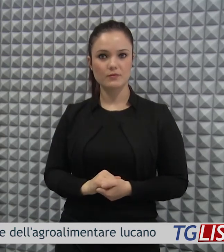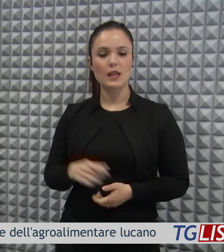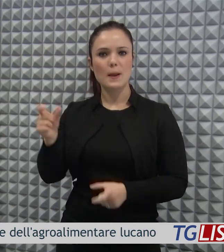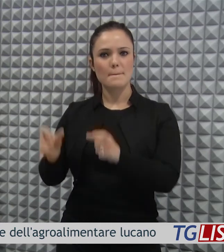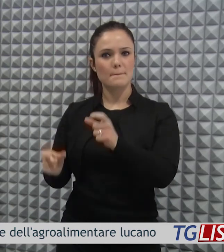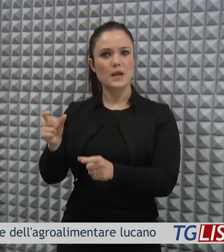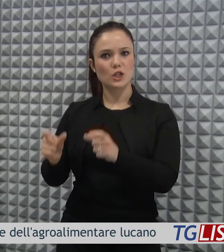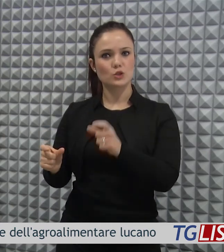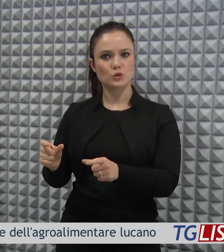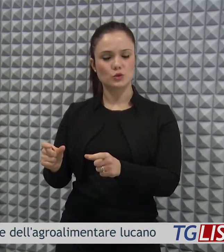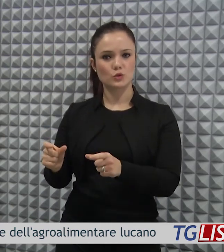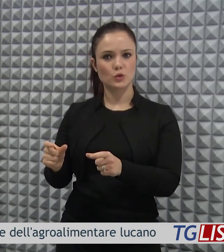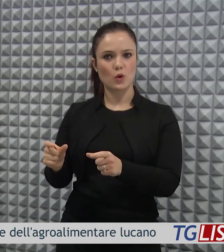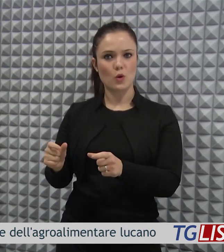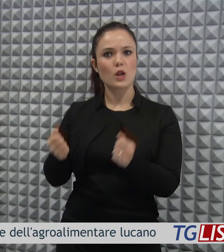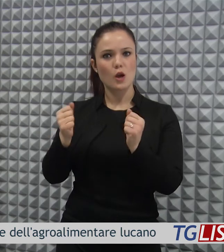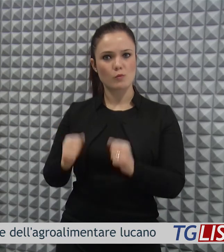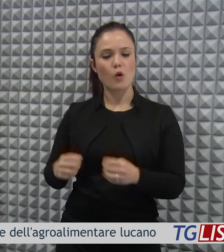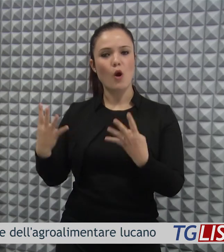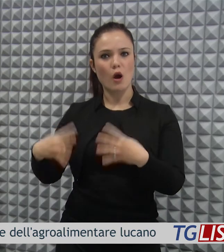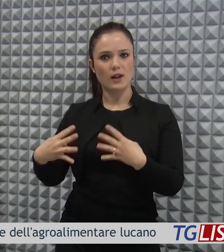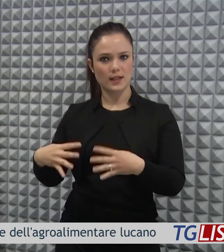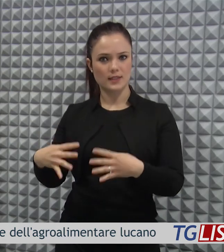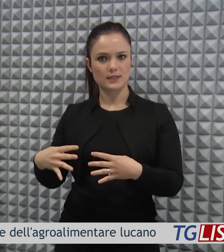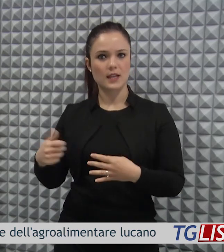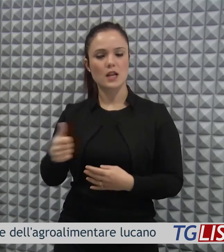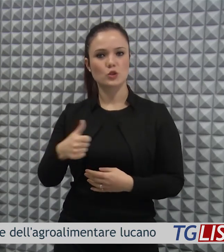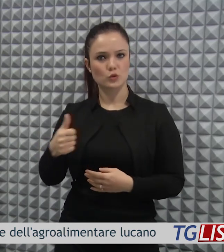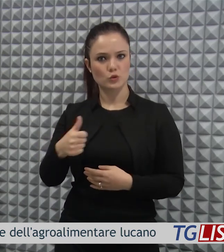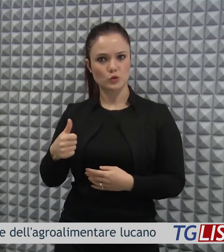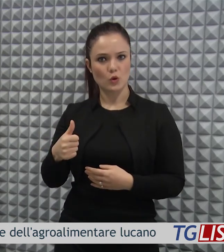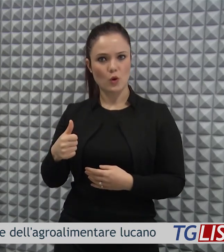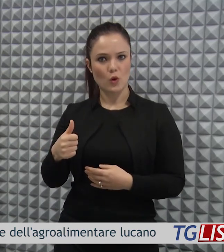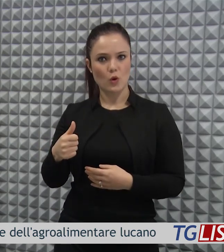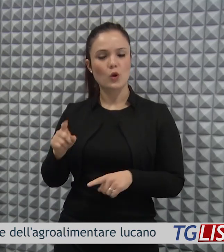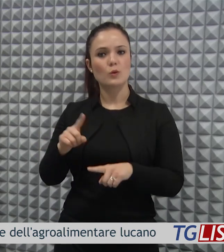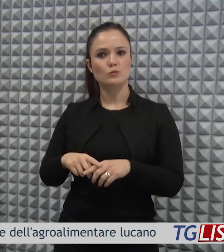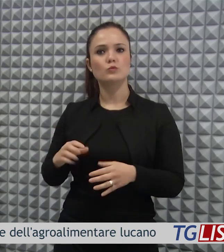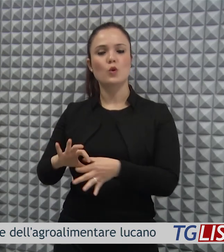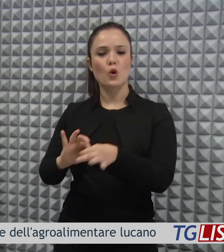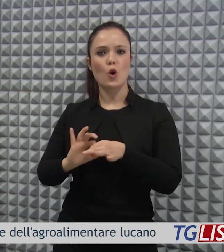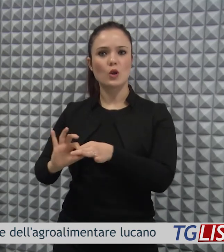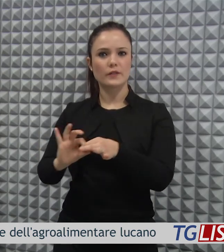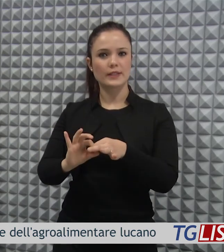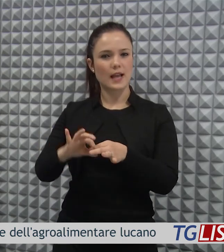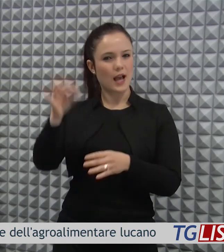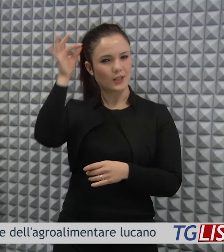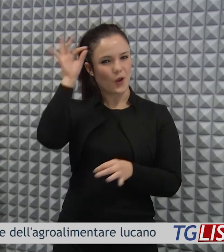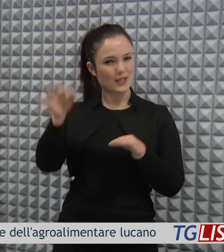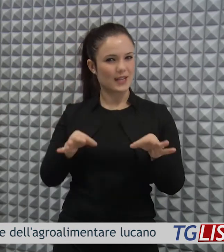beneficiari organizzeranno sia autonomamente ma anche condividendo